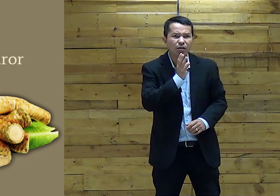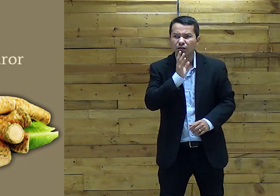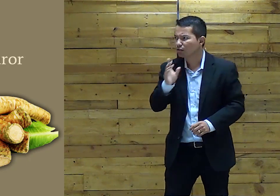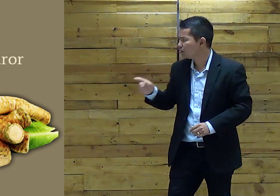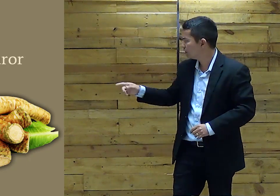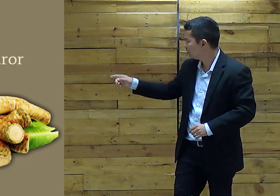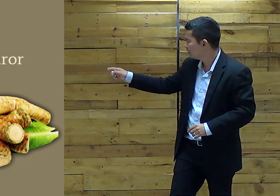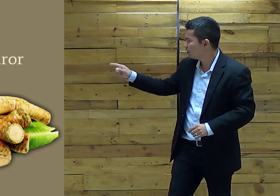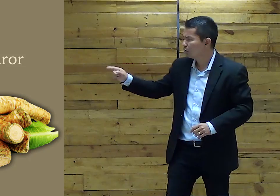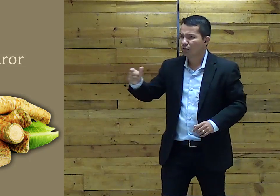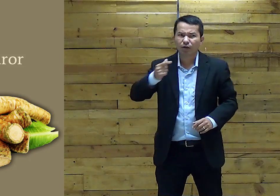Conhece aquilo ali